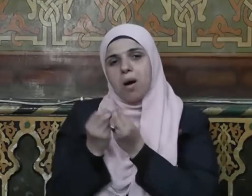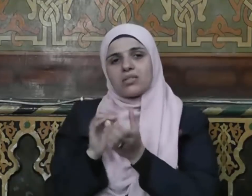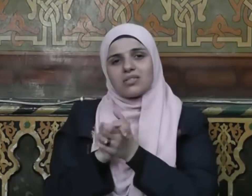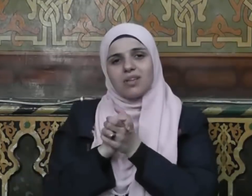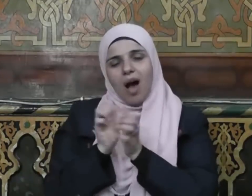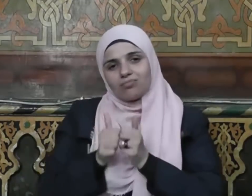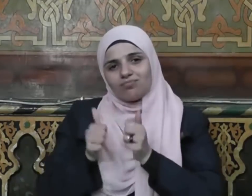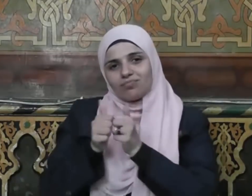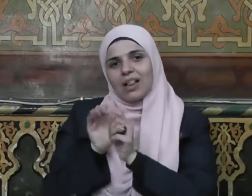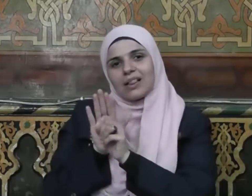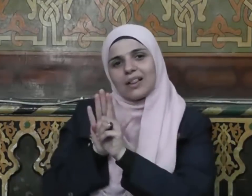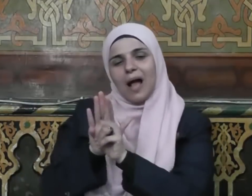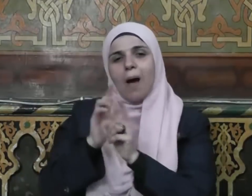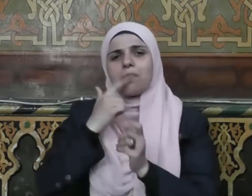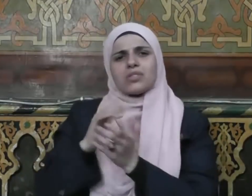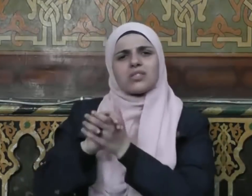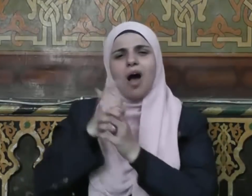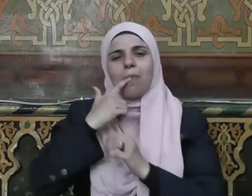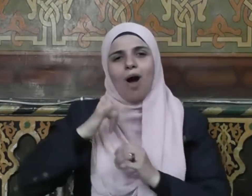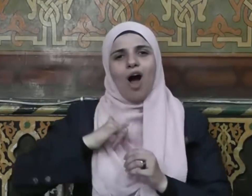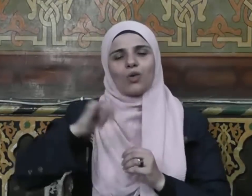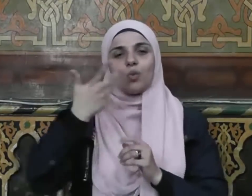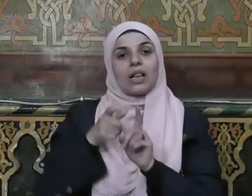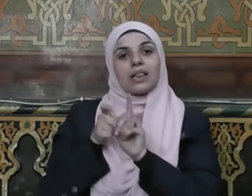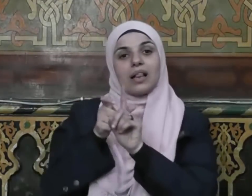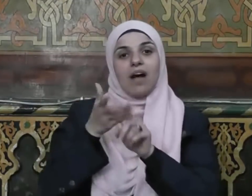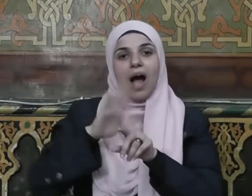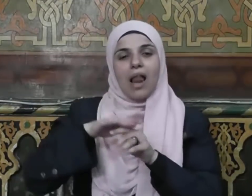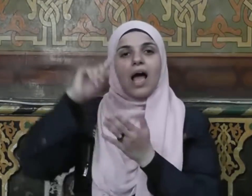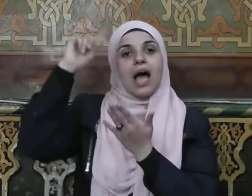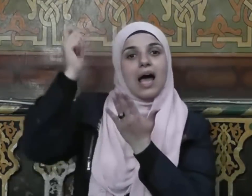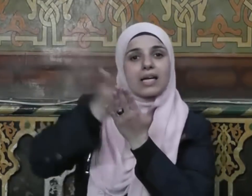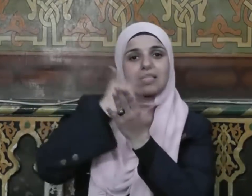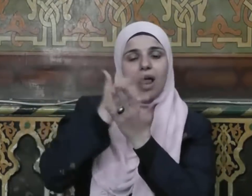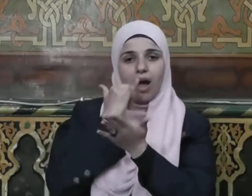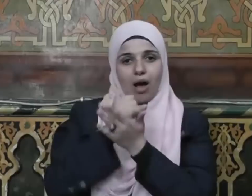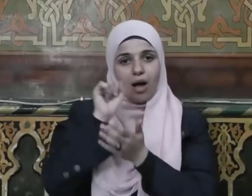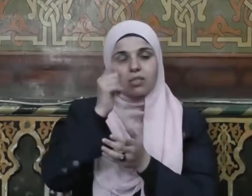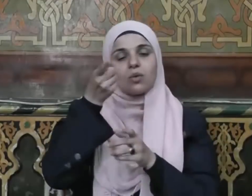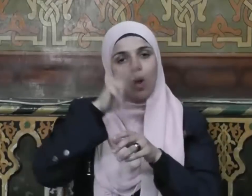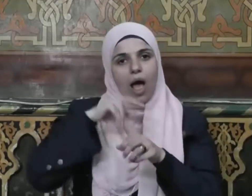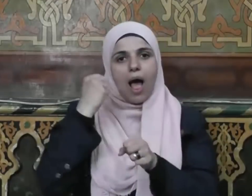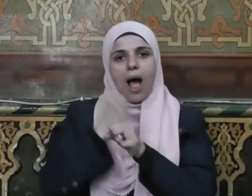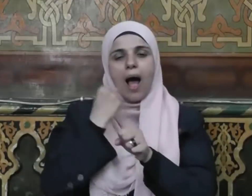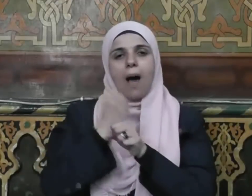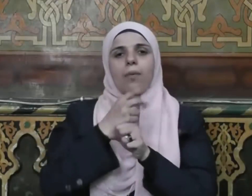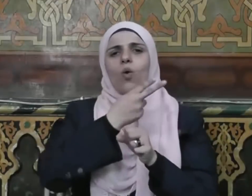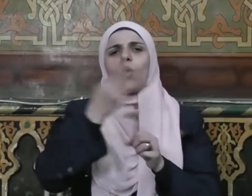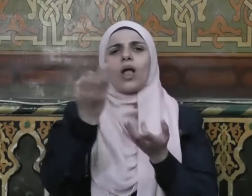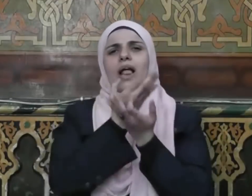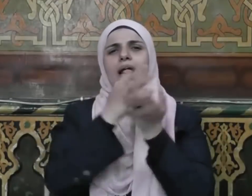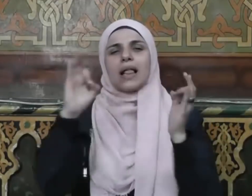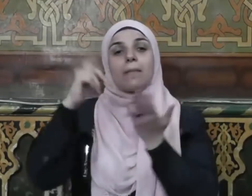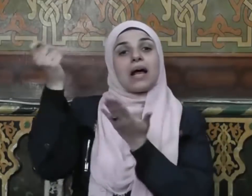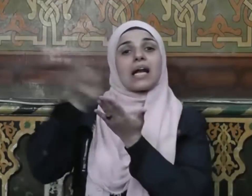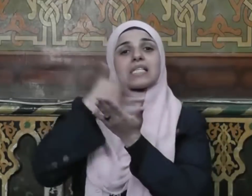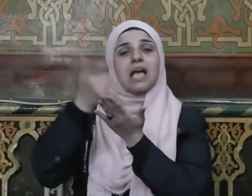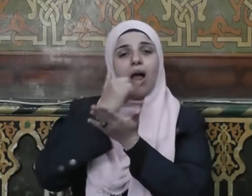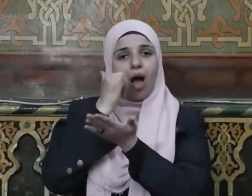من يصلح لصحبتهم والدفاع عن رسالتهم والقيام بأداء هذه الرسالة